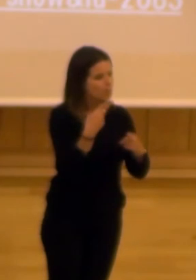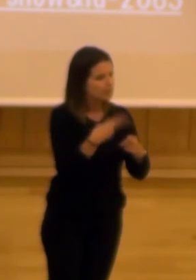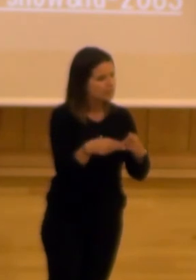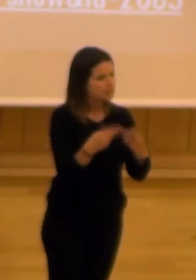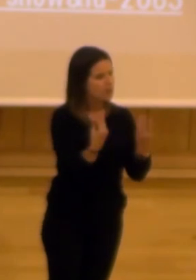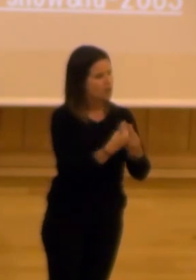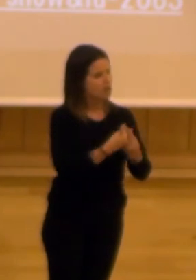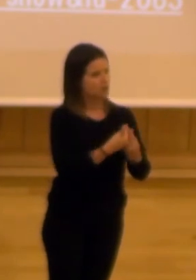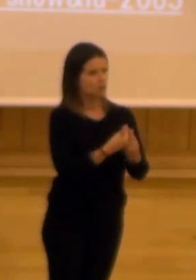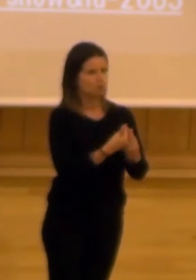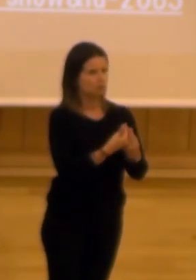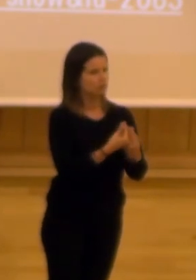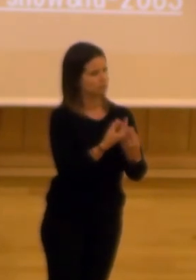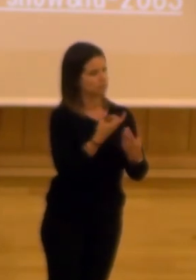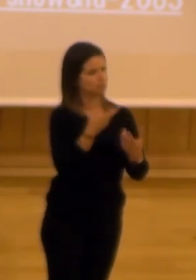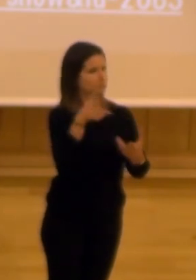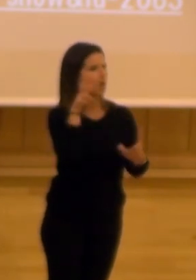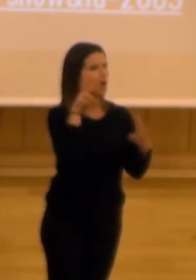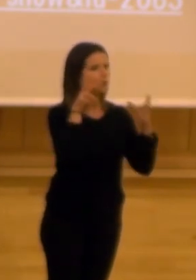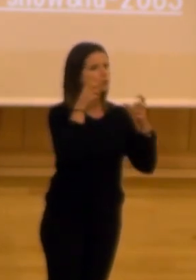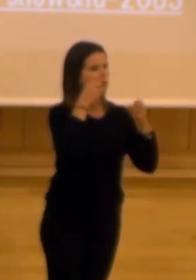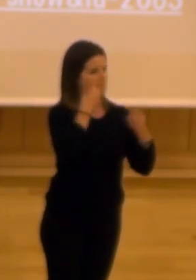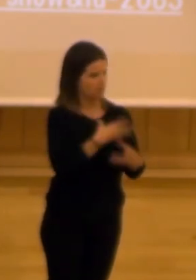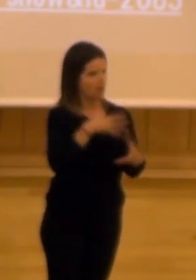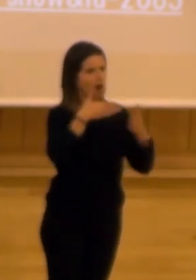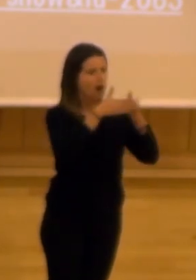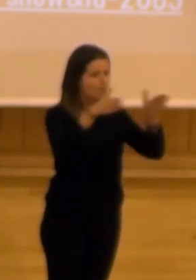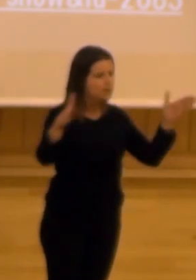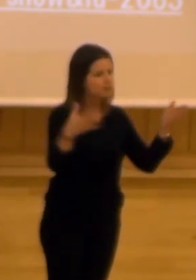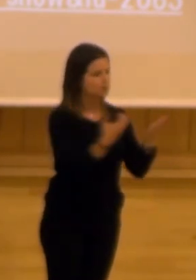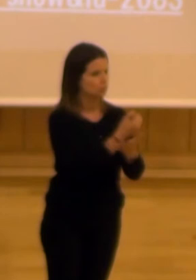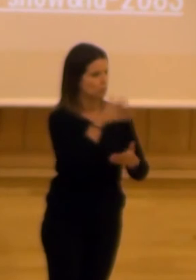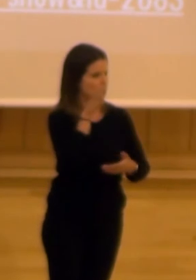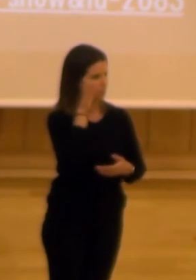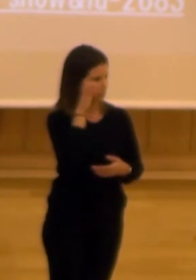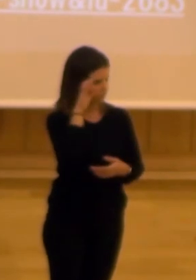con las orejas grandes y bien puestas y abiertas